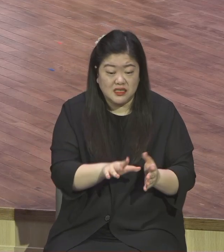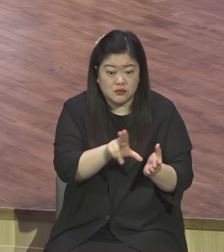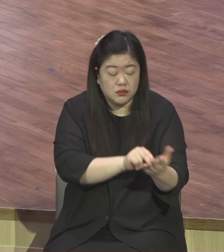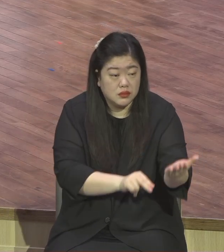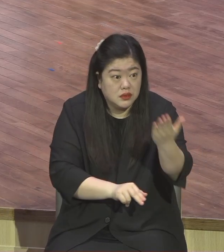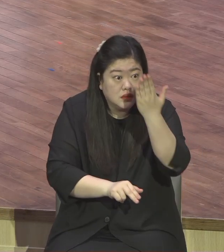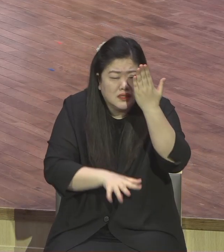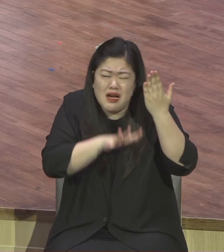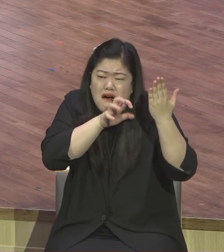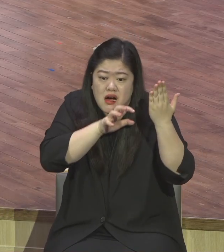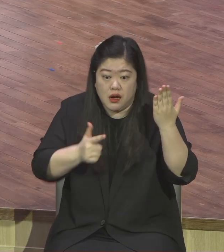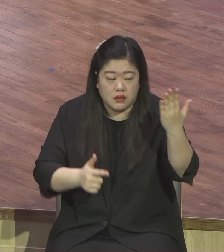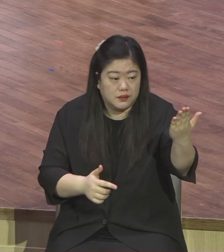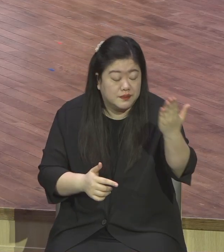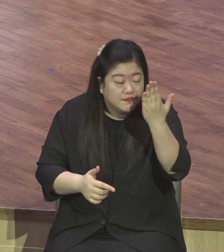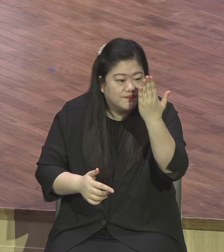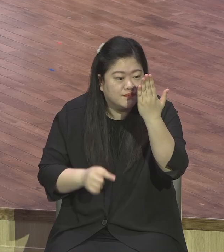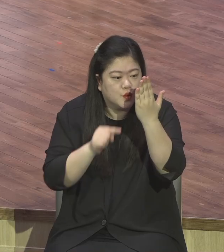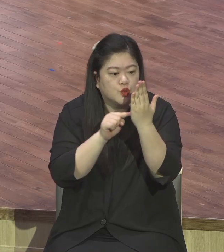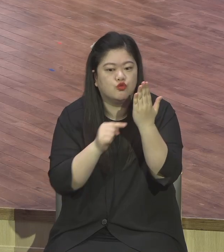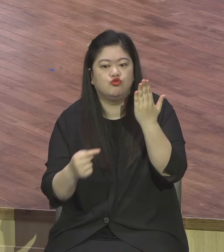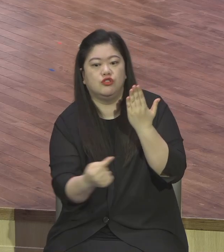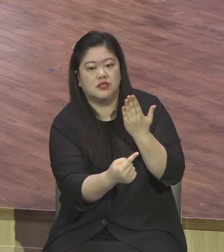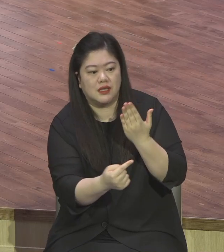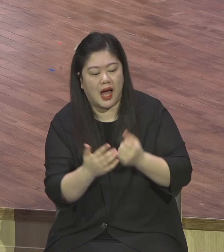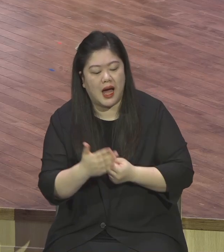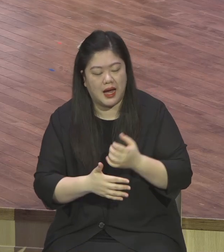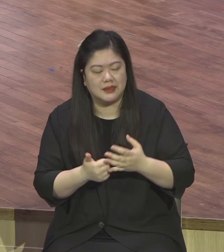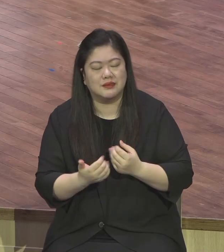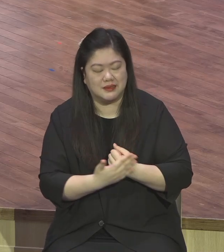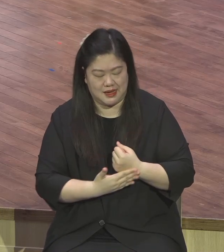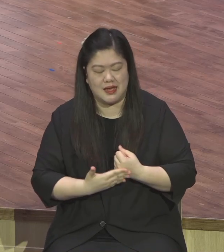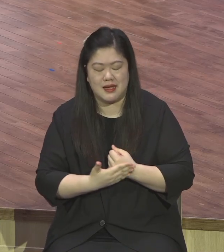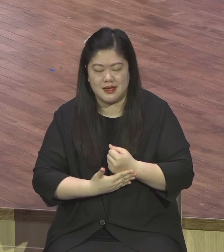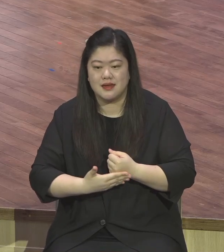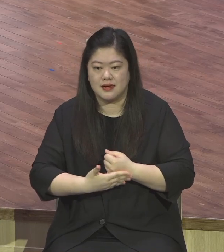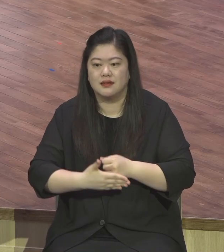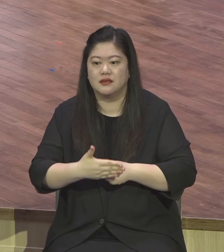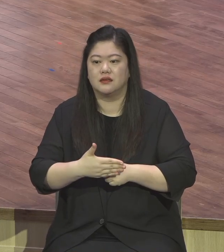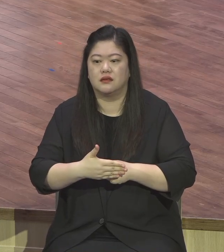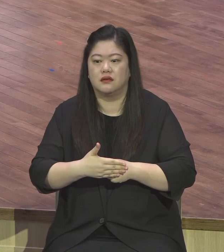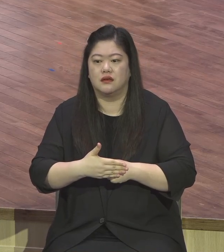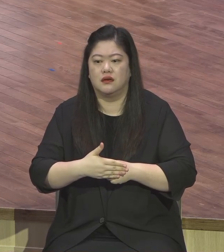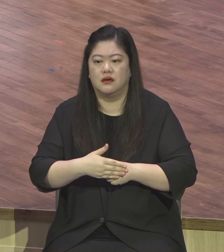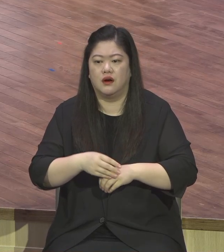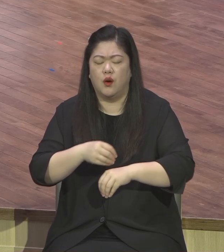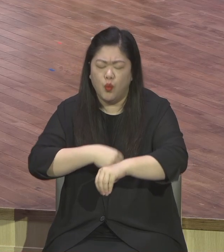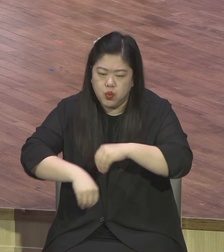결국은 승리하게 되어 있으니까. 이것이 하나님의 뜻이다. 뜻이다.